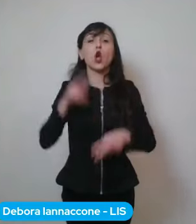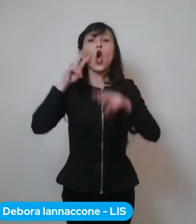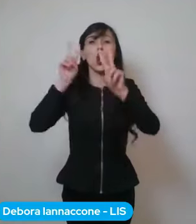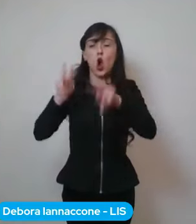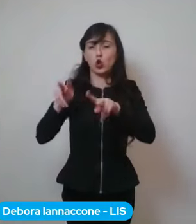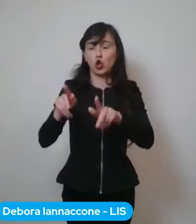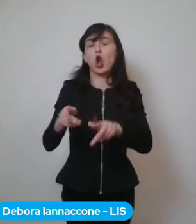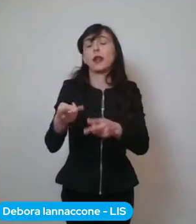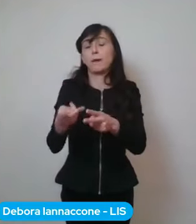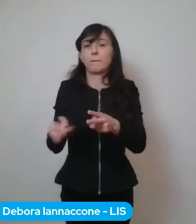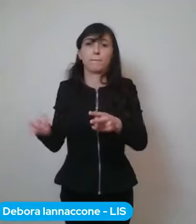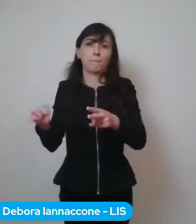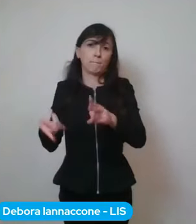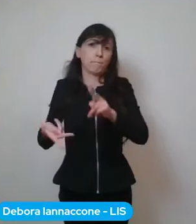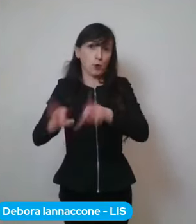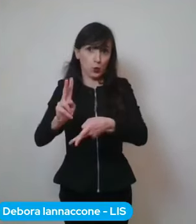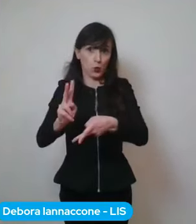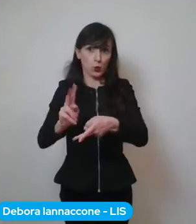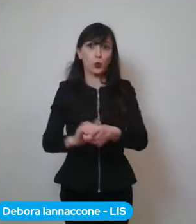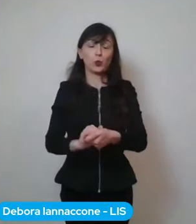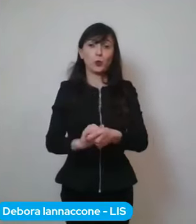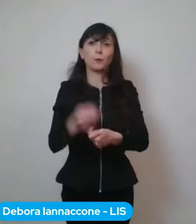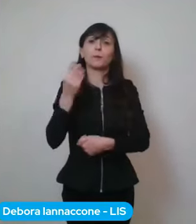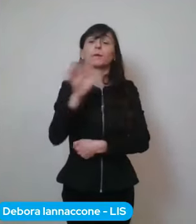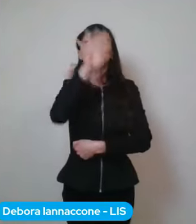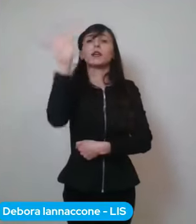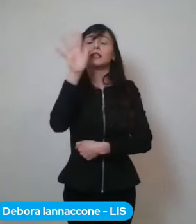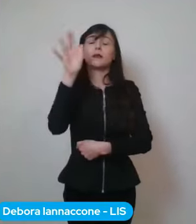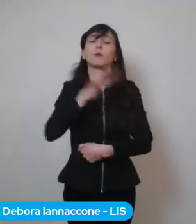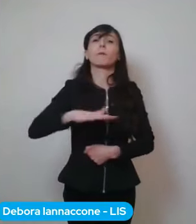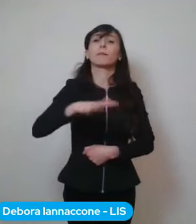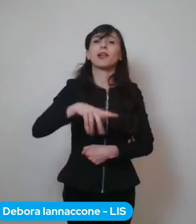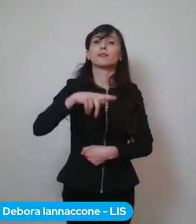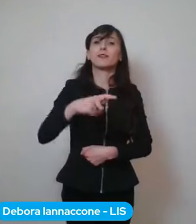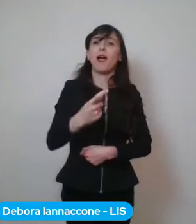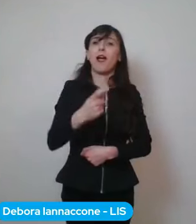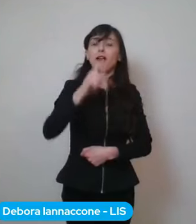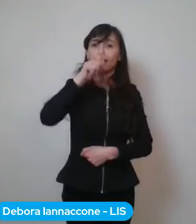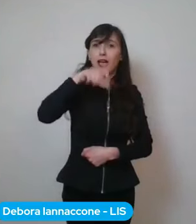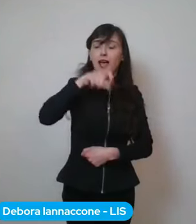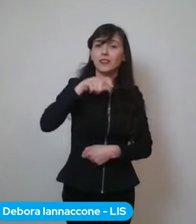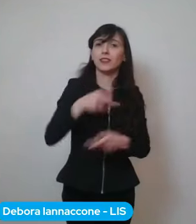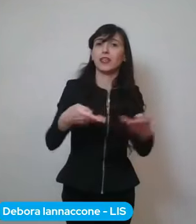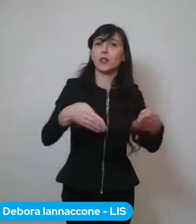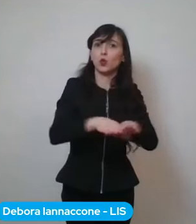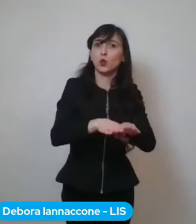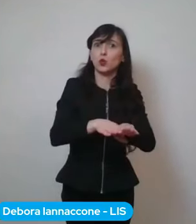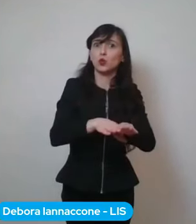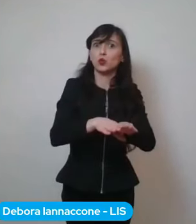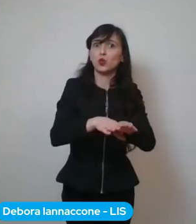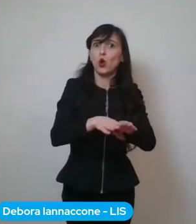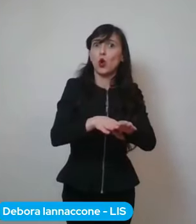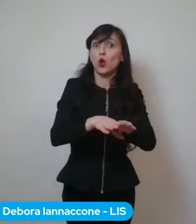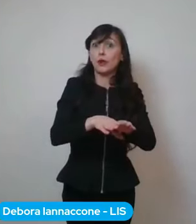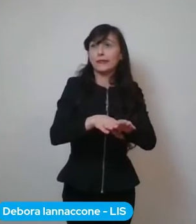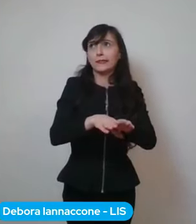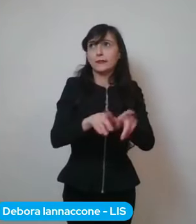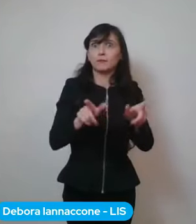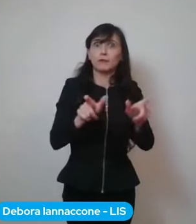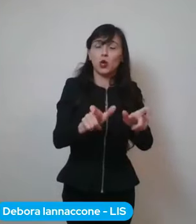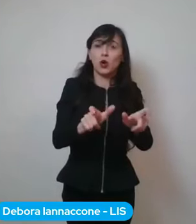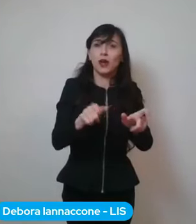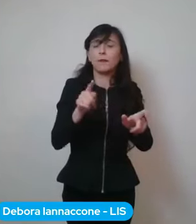eh perché chiudere ad esempio Piazza Dante che è uno spazio solitamente dove dove solitamente ci si